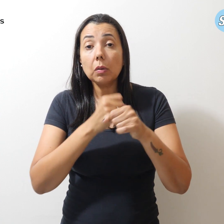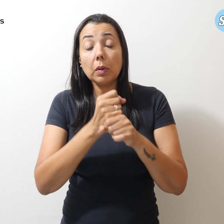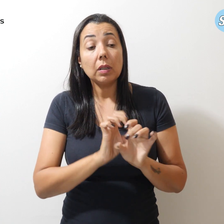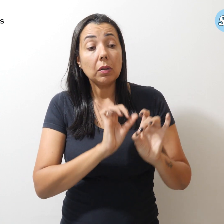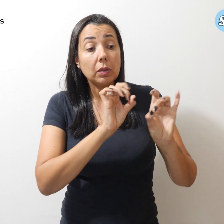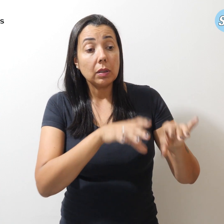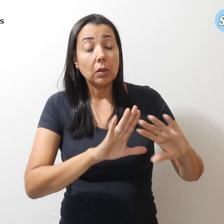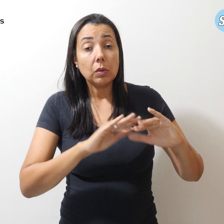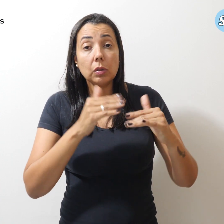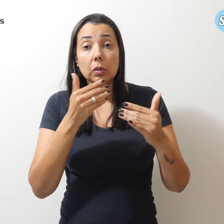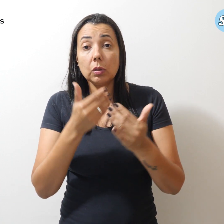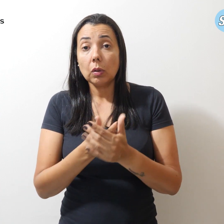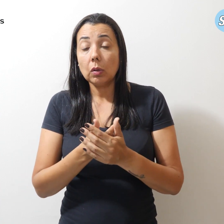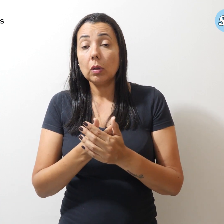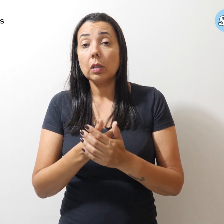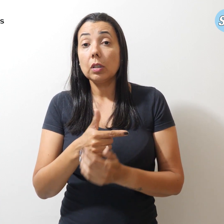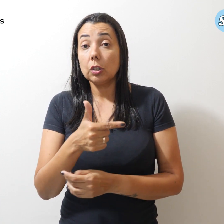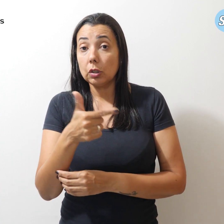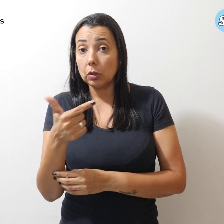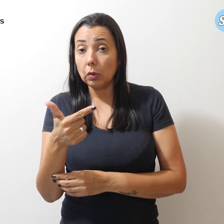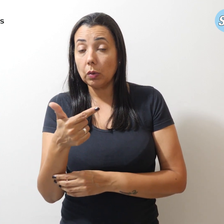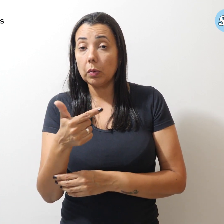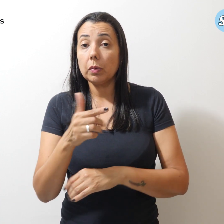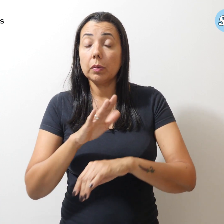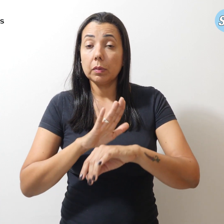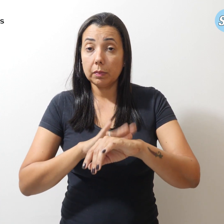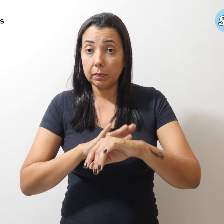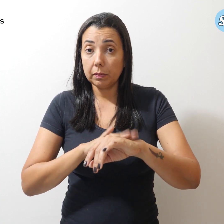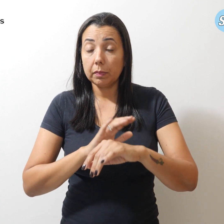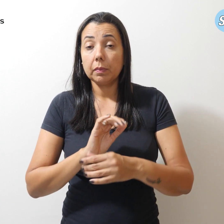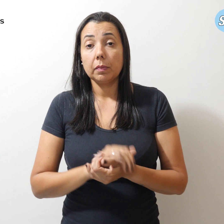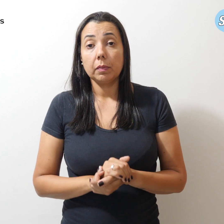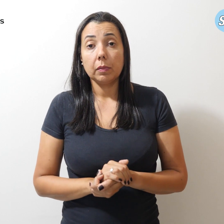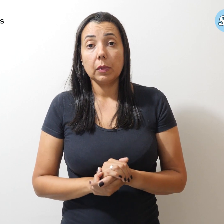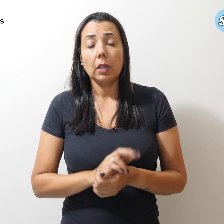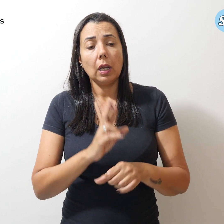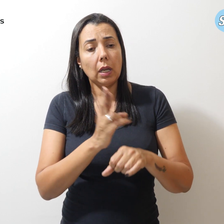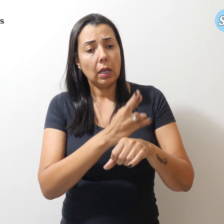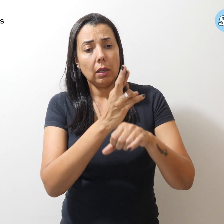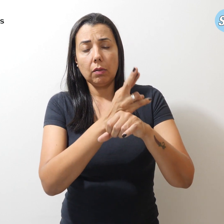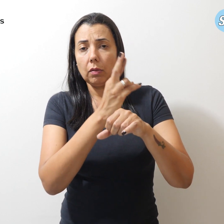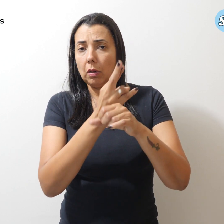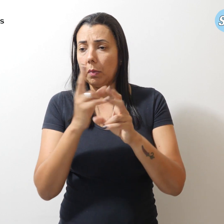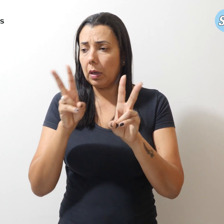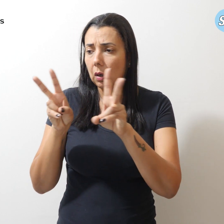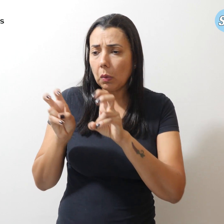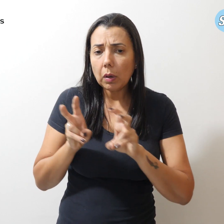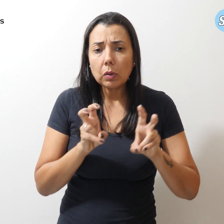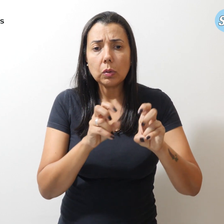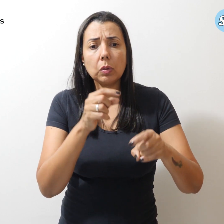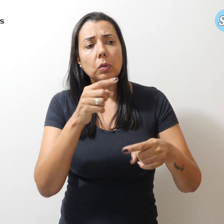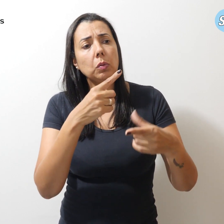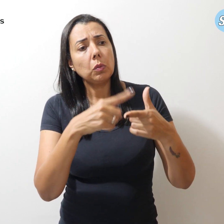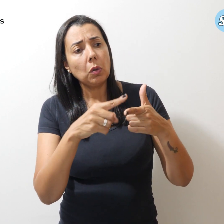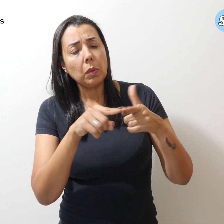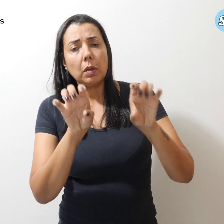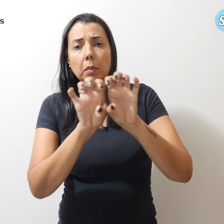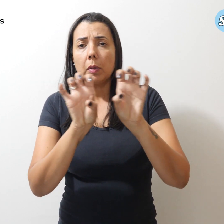escolas de dois turnos. A reforma não aborda os problemas estruturais que